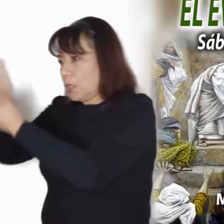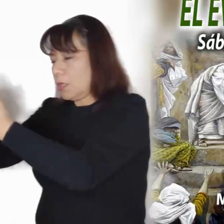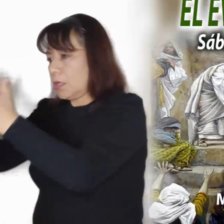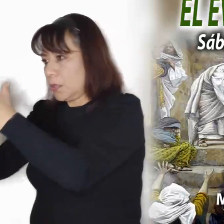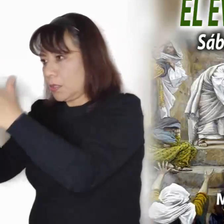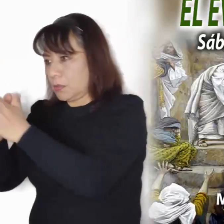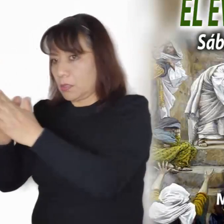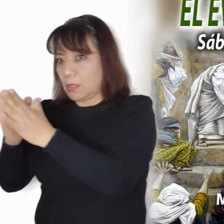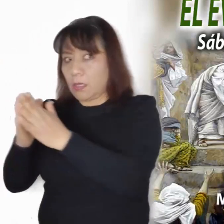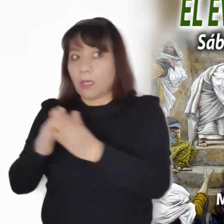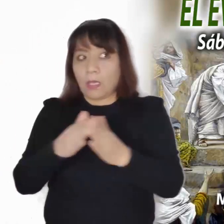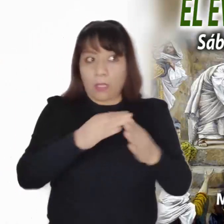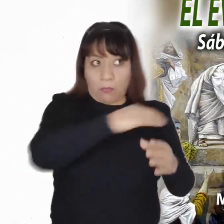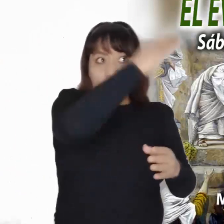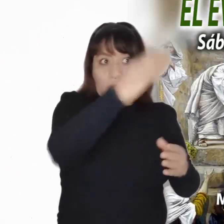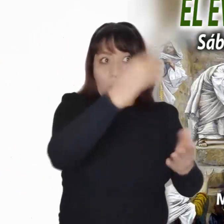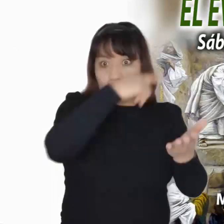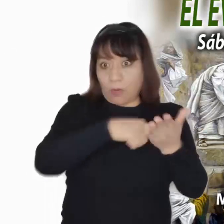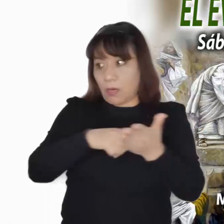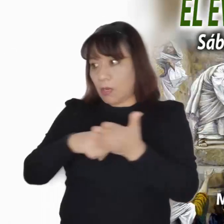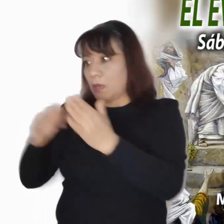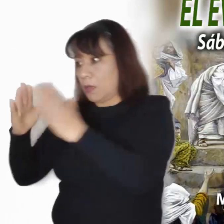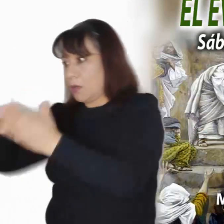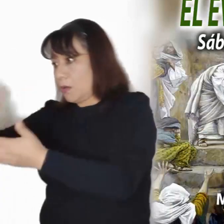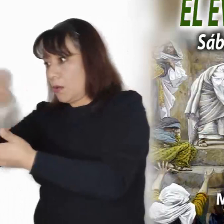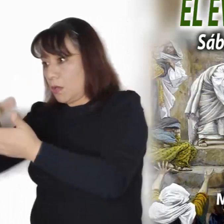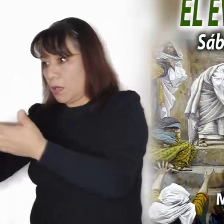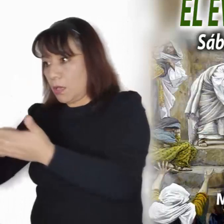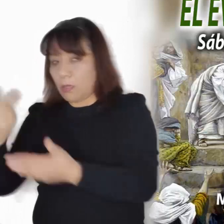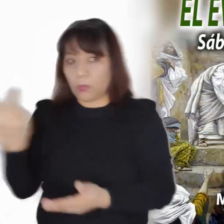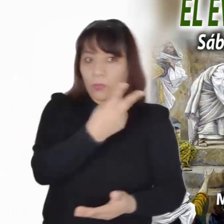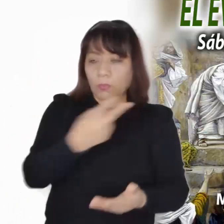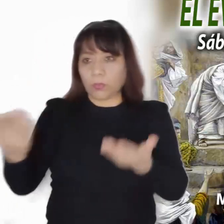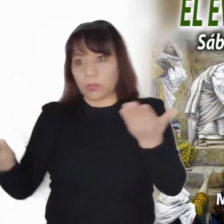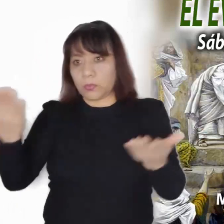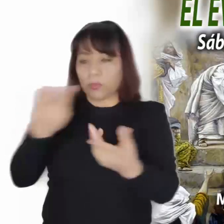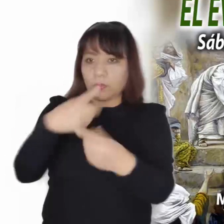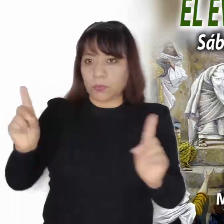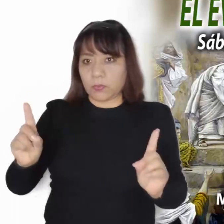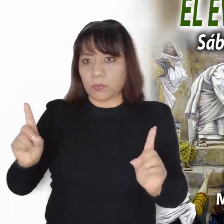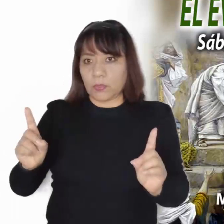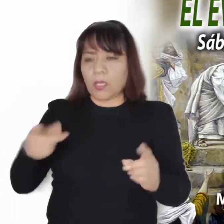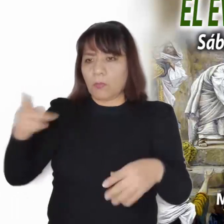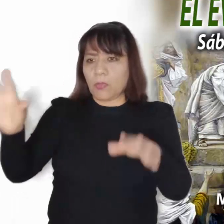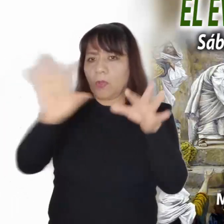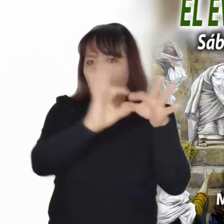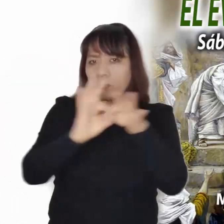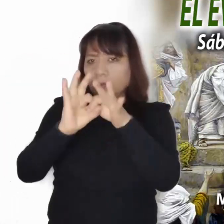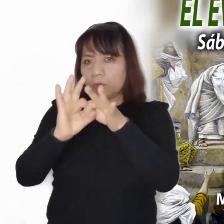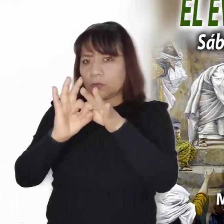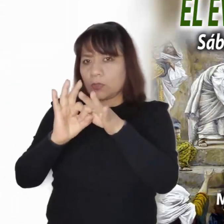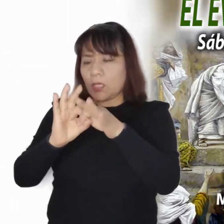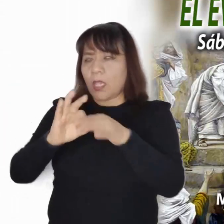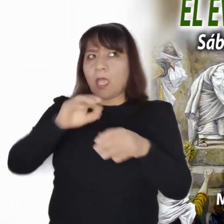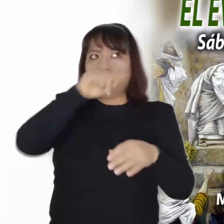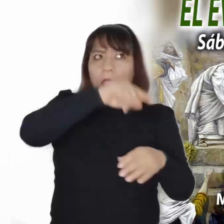pero muy relacionados. Desde la experiencia de Dios su Padre, Jesús pasa a la intimidad